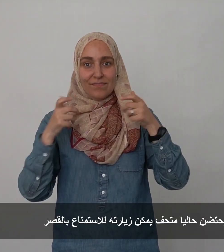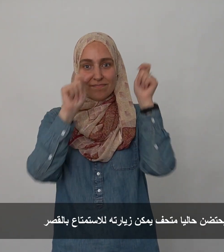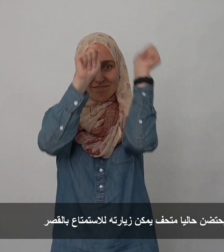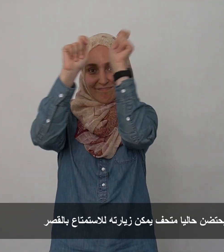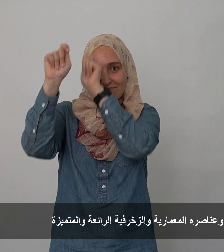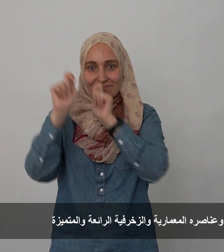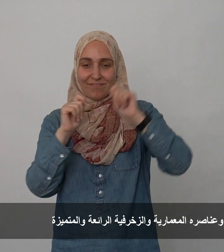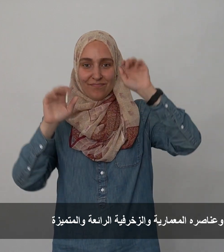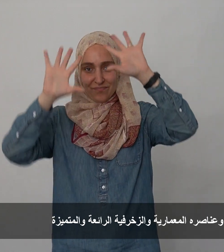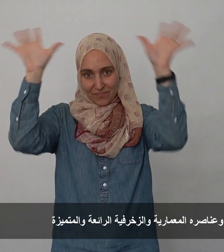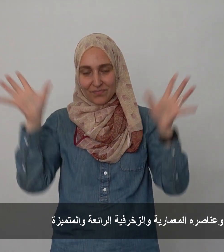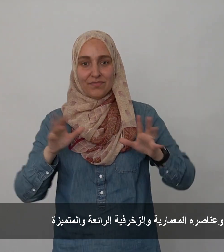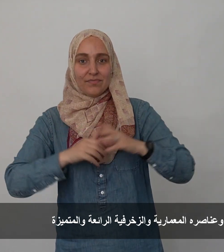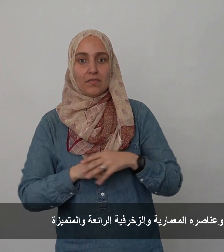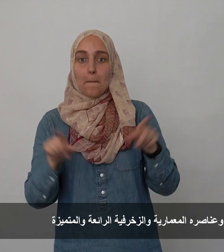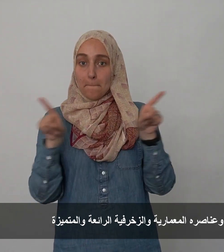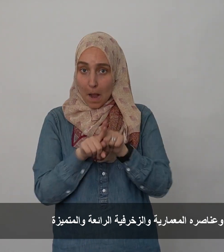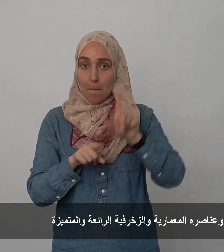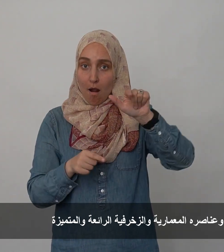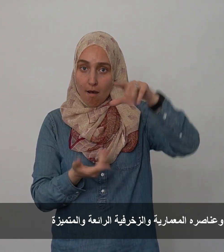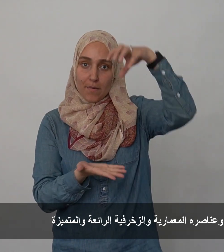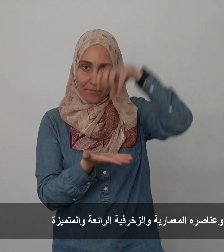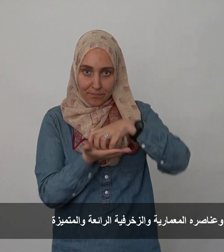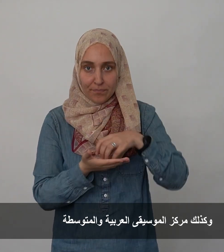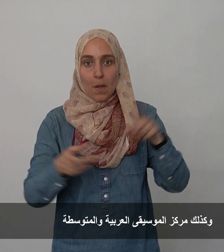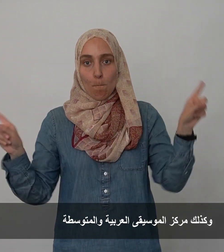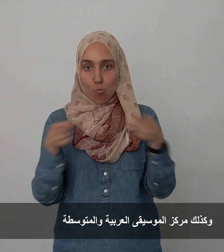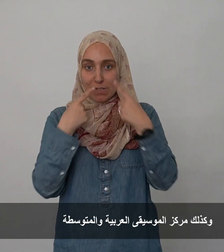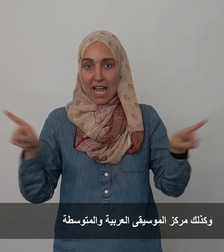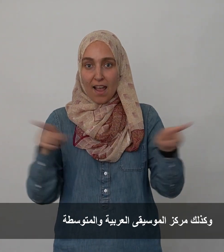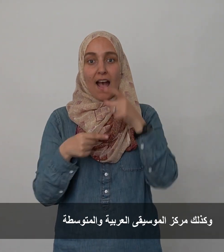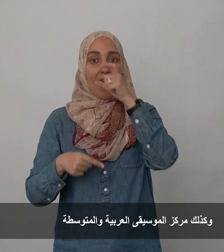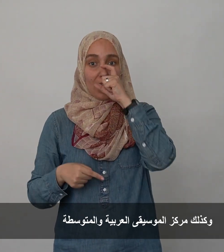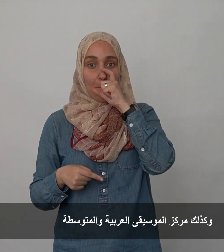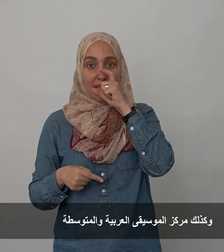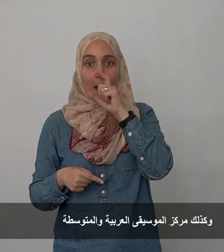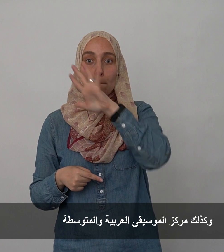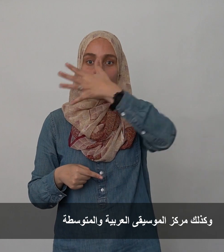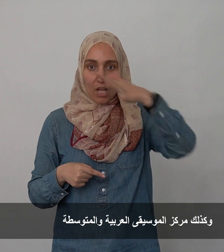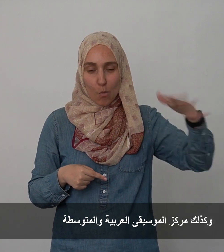المعمارية والزخرفية الرائعة والمتميزة وكذلك مركز الموسيقى العربية والمتوسطية